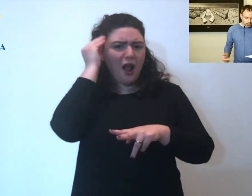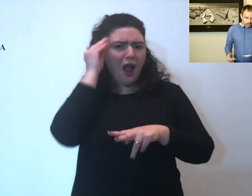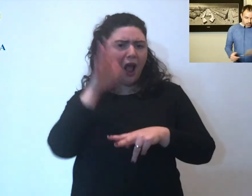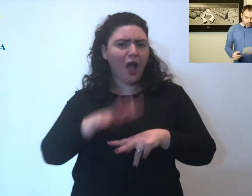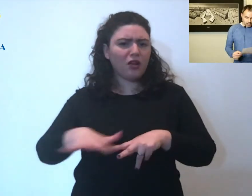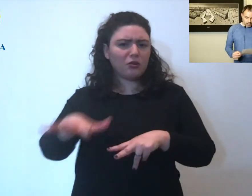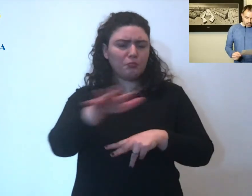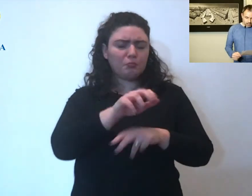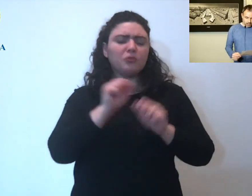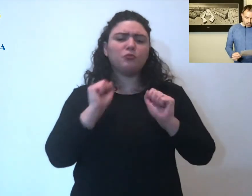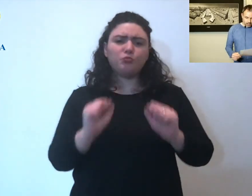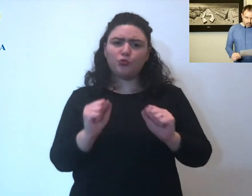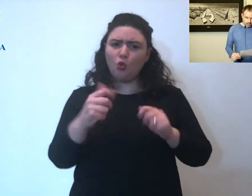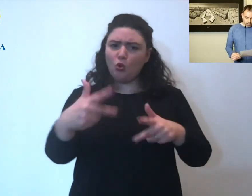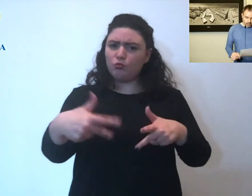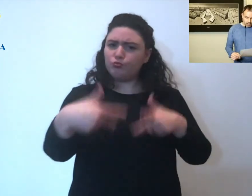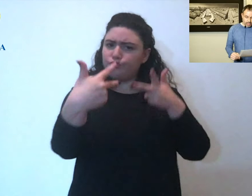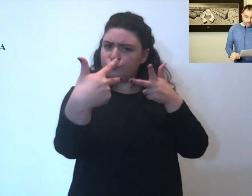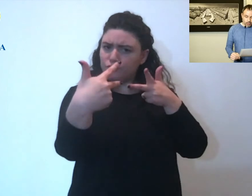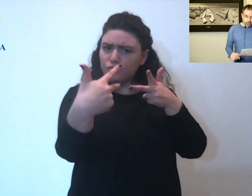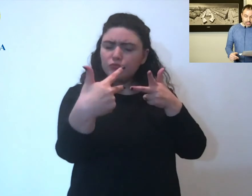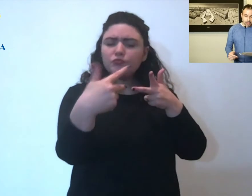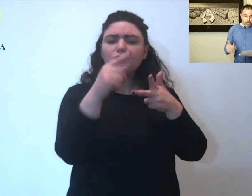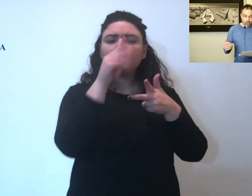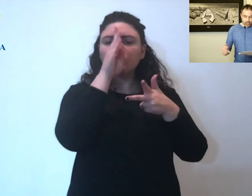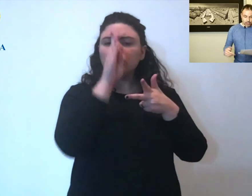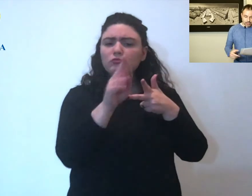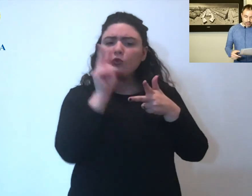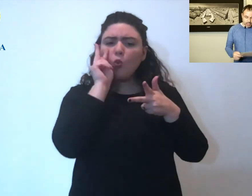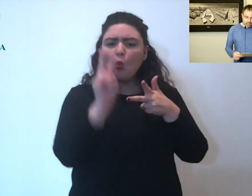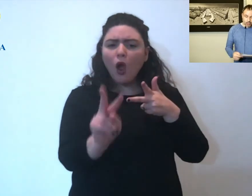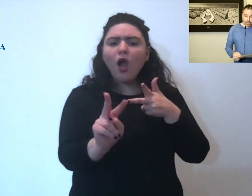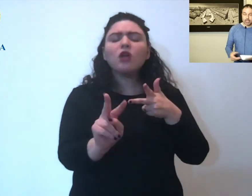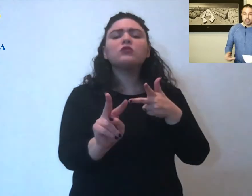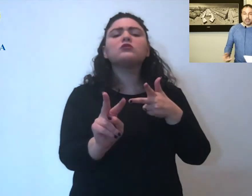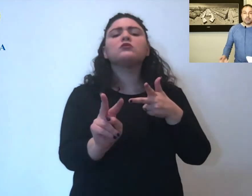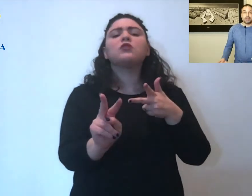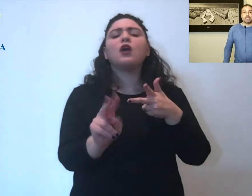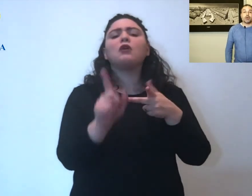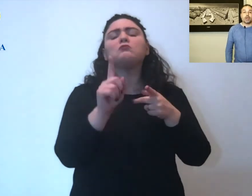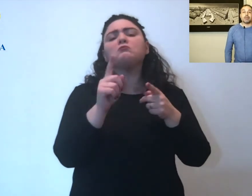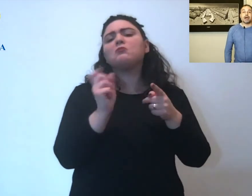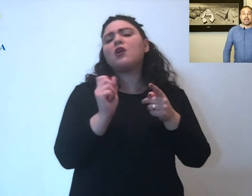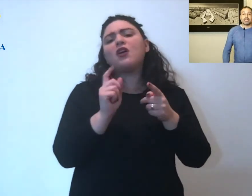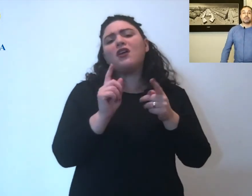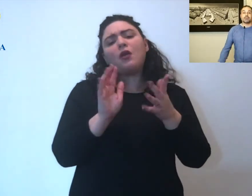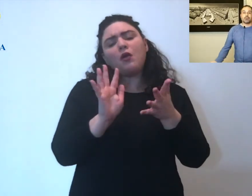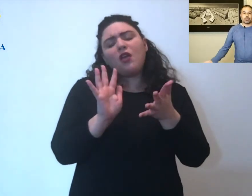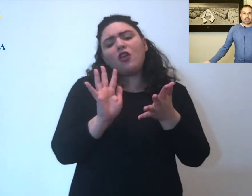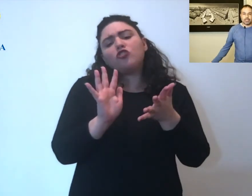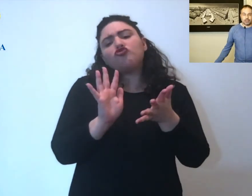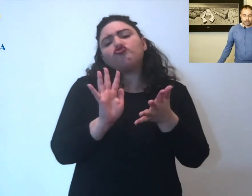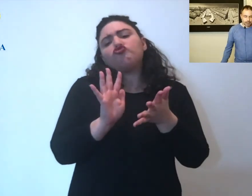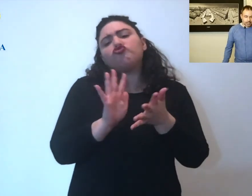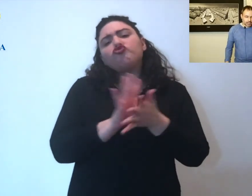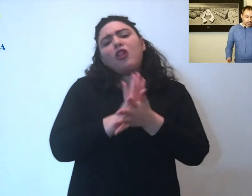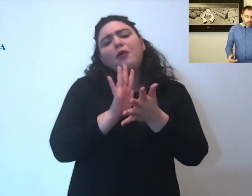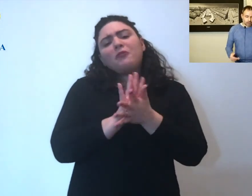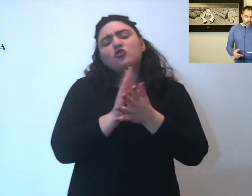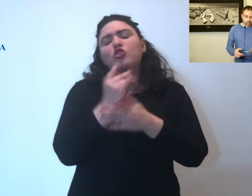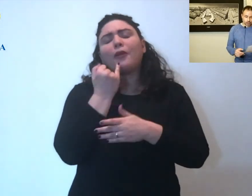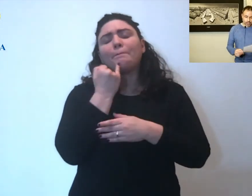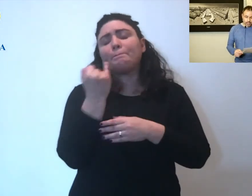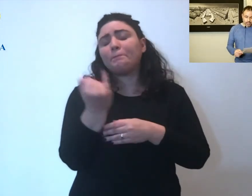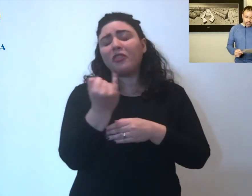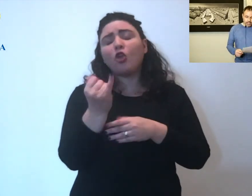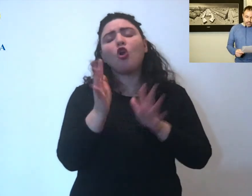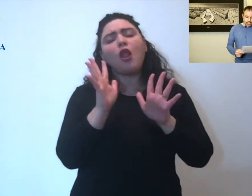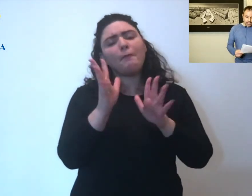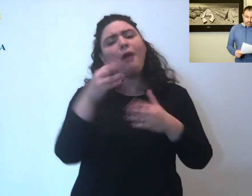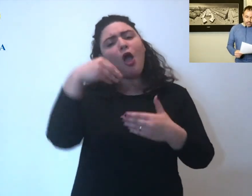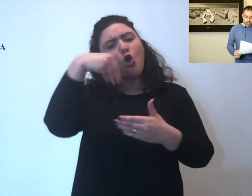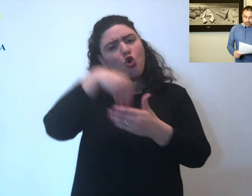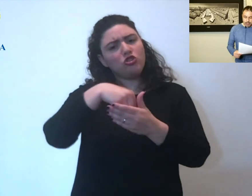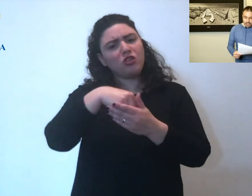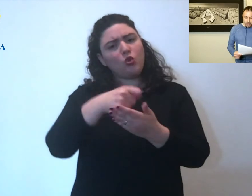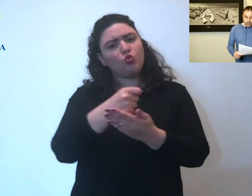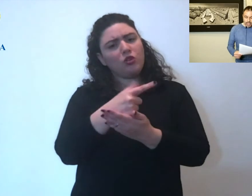sarà questa piccola celebrazione piccola ma importante ovviamente nei contenuti